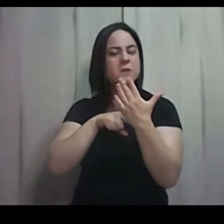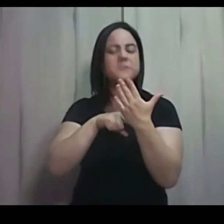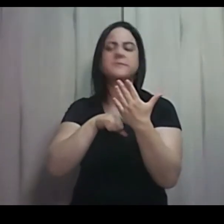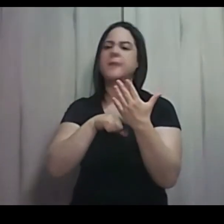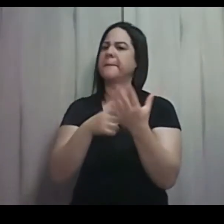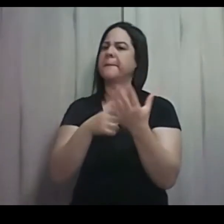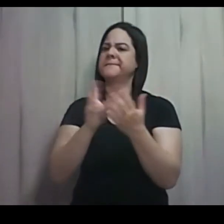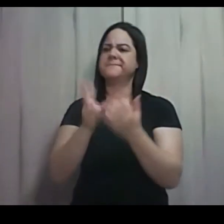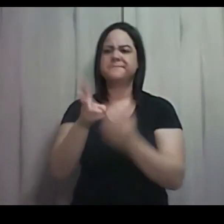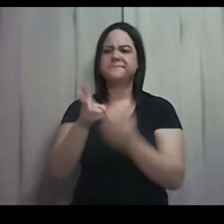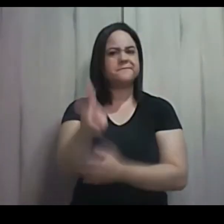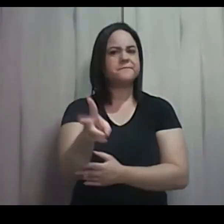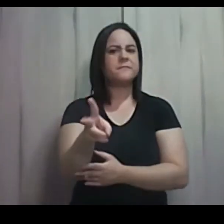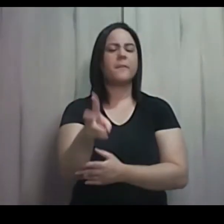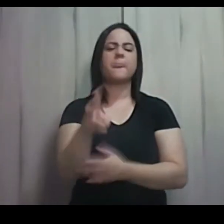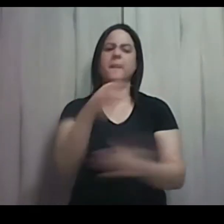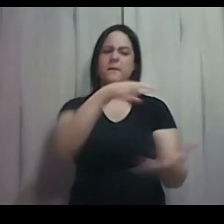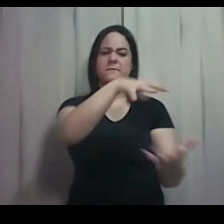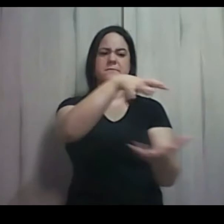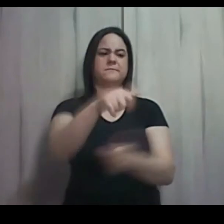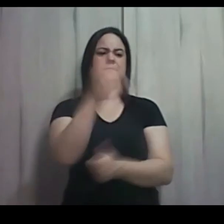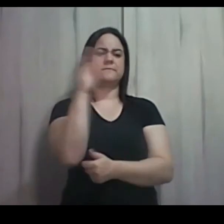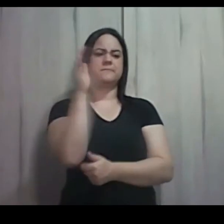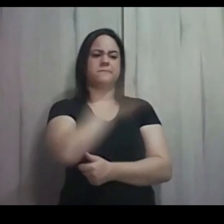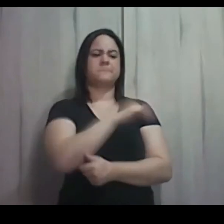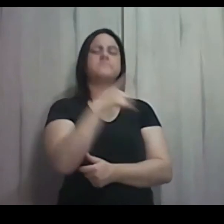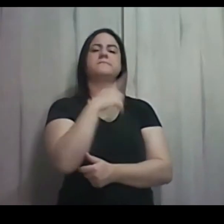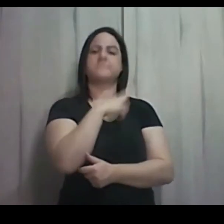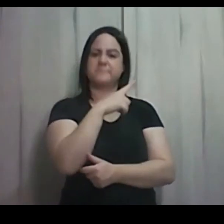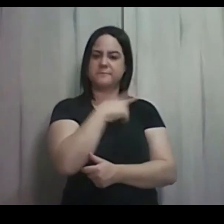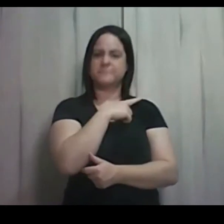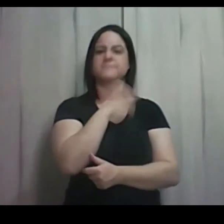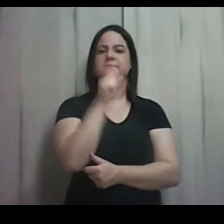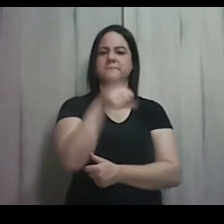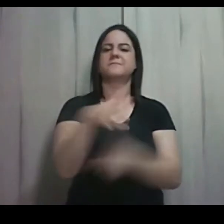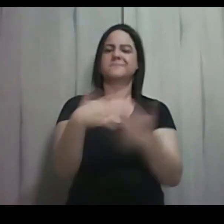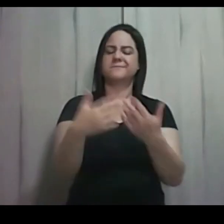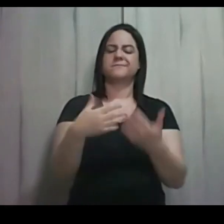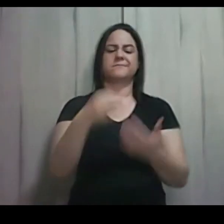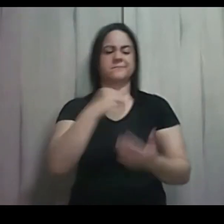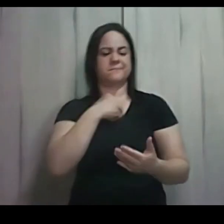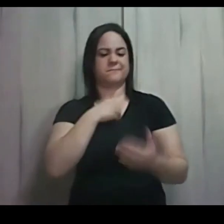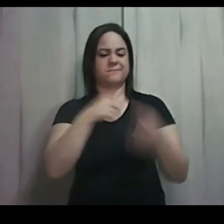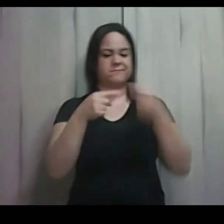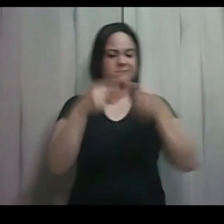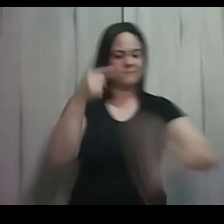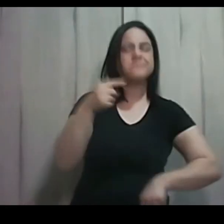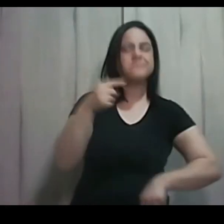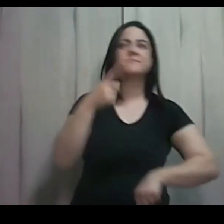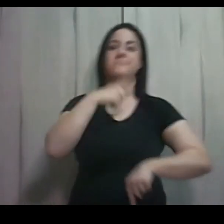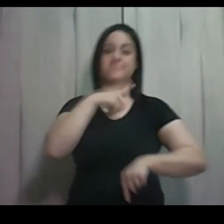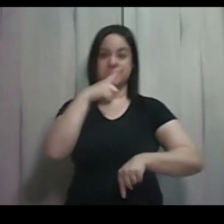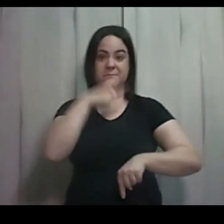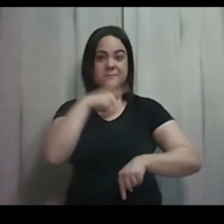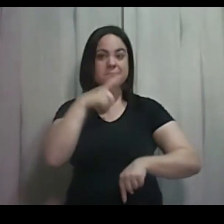mundo jaz no maligno, desde que o homem caiu e rompeu com o Criador. E nós, às vezes, cristãos,